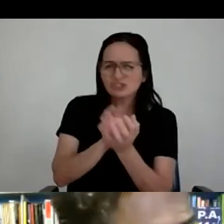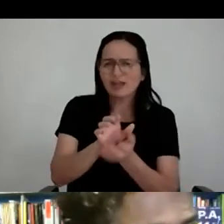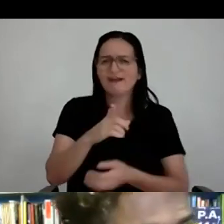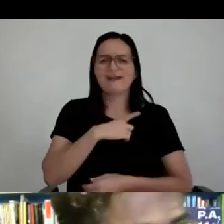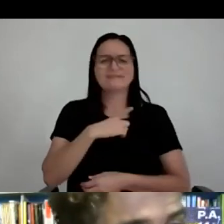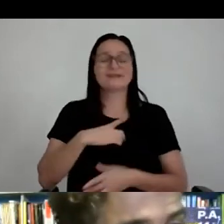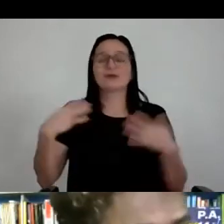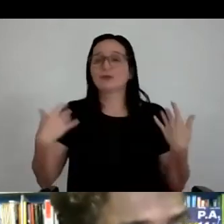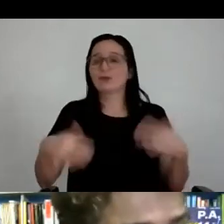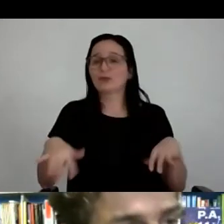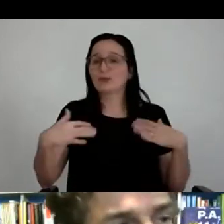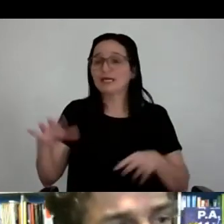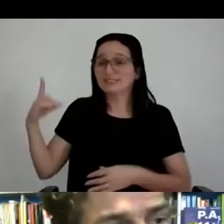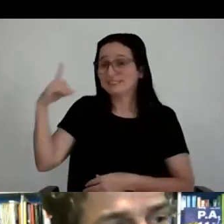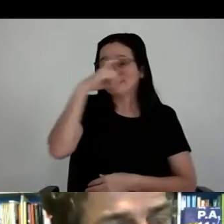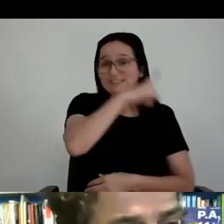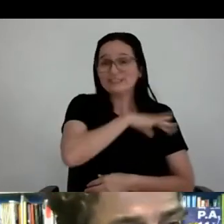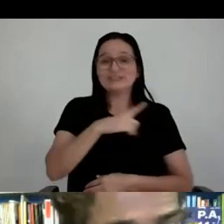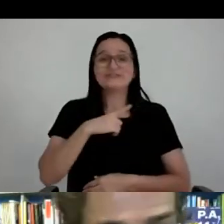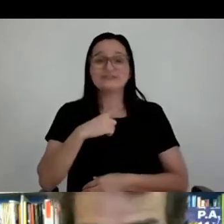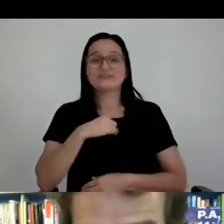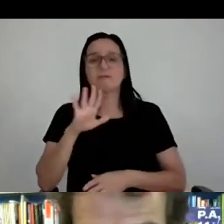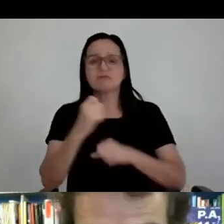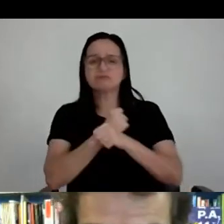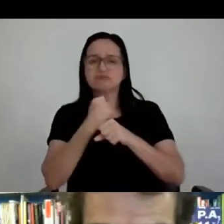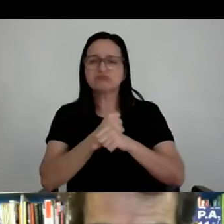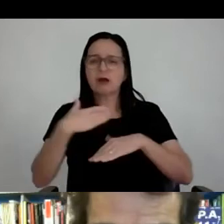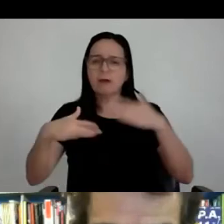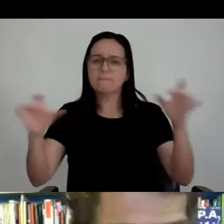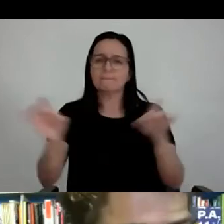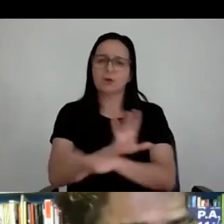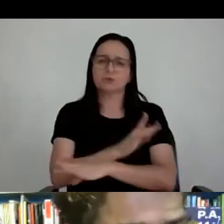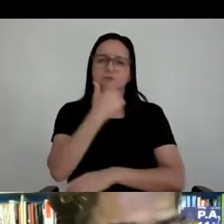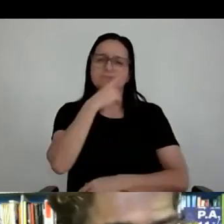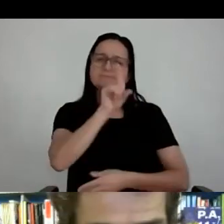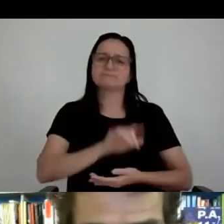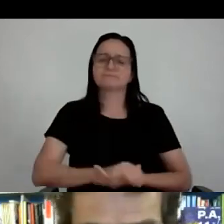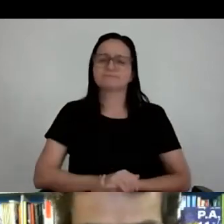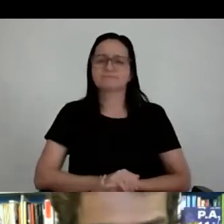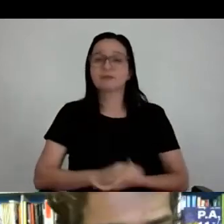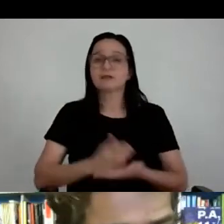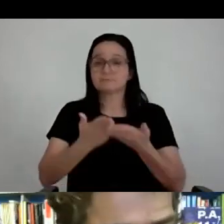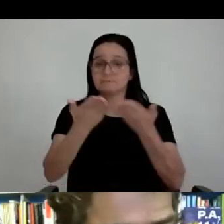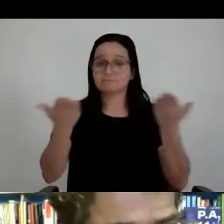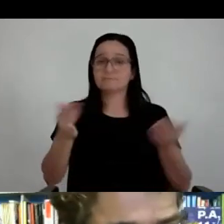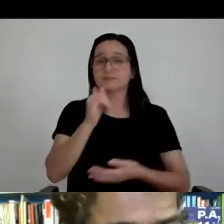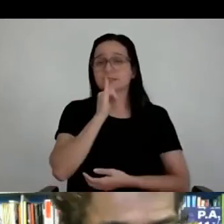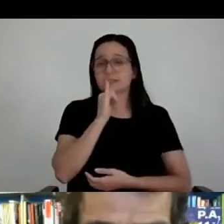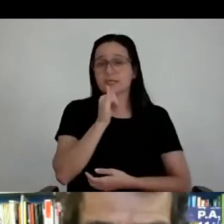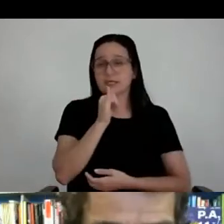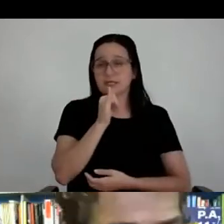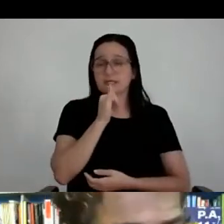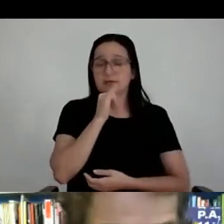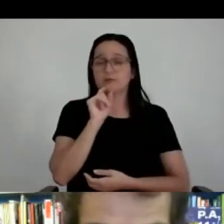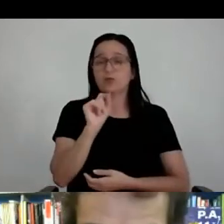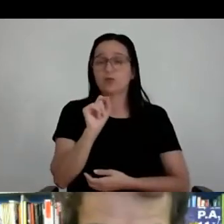complicada, e aí a gente conseguiu montar o nosso trabalho. Esse foi um exemplo em que uma estrutura